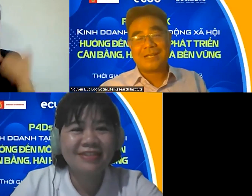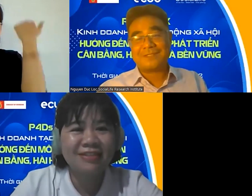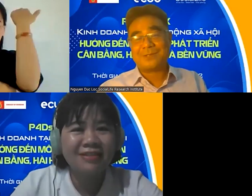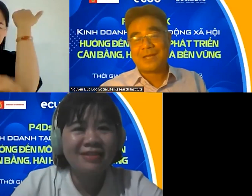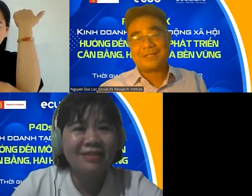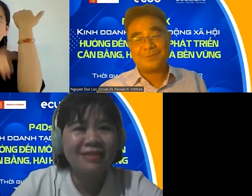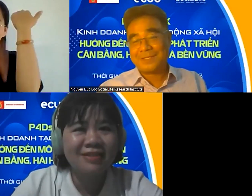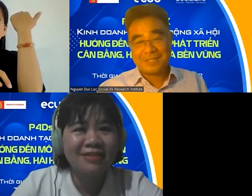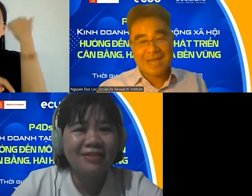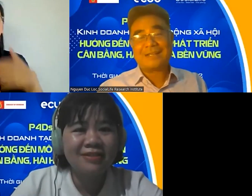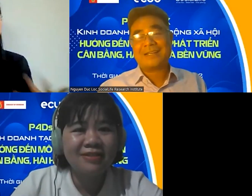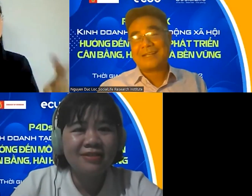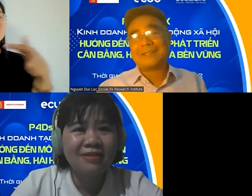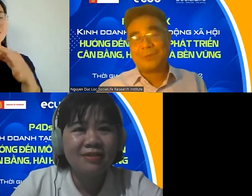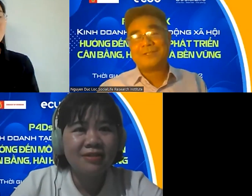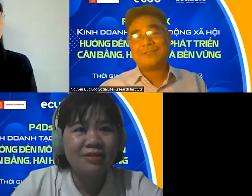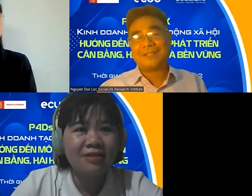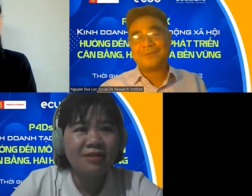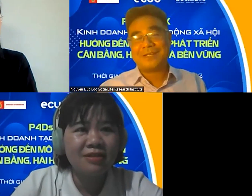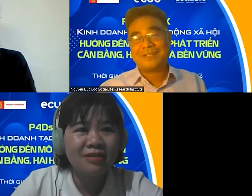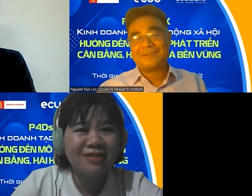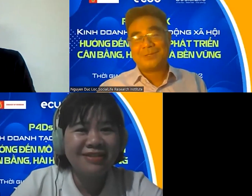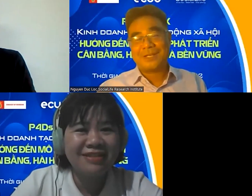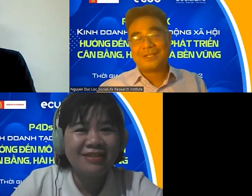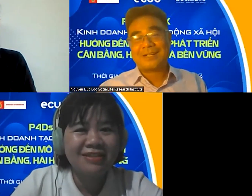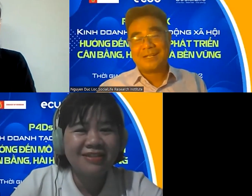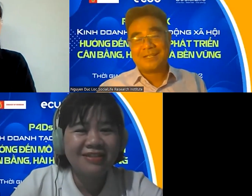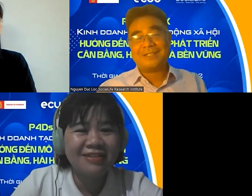Hãy subscribe cho kênh Ghiền Để không bỏ lỡ những video